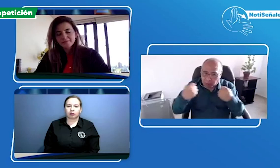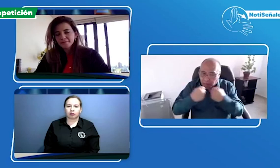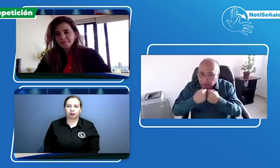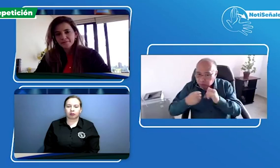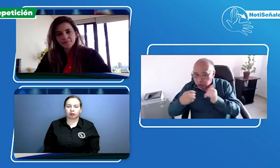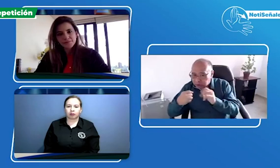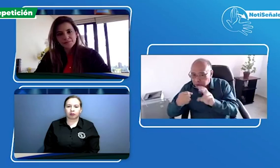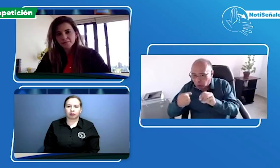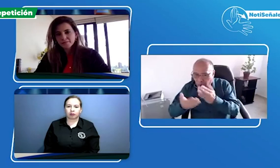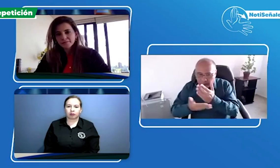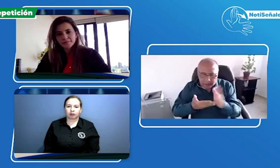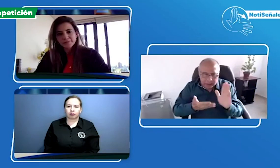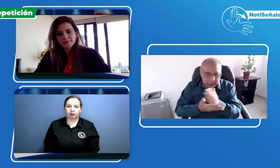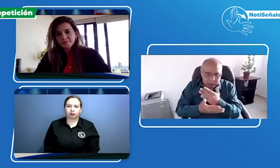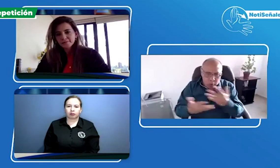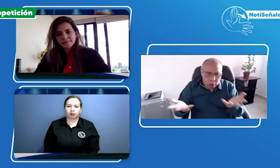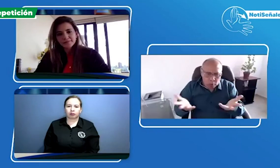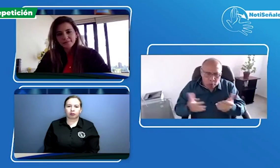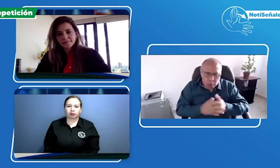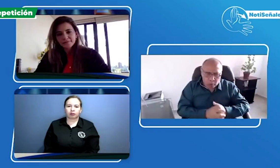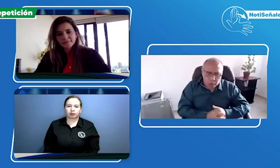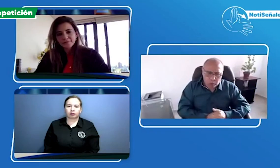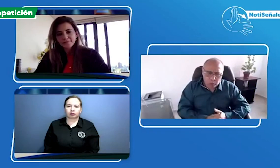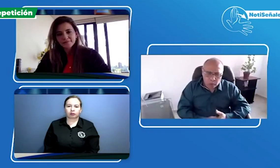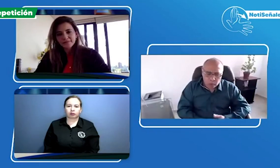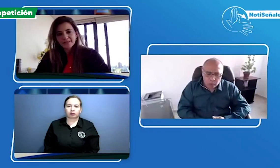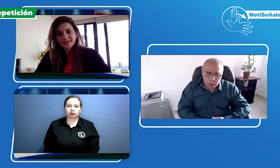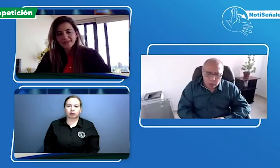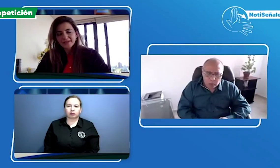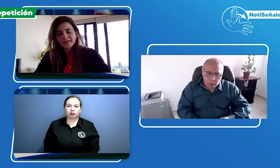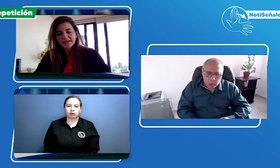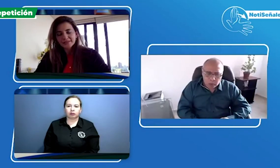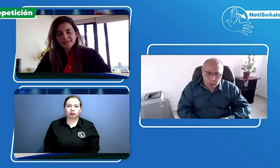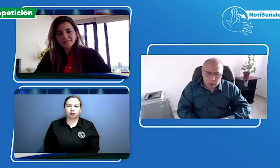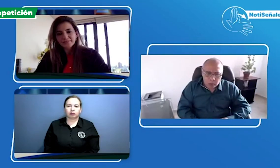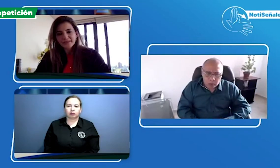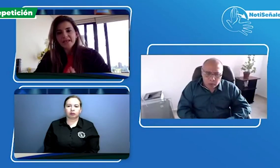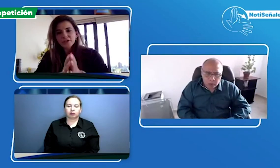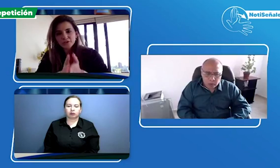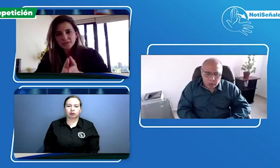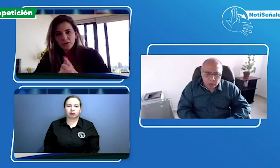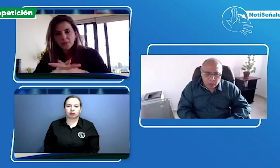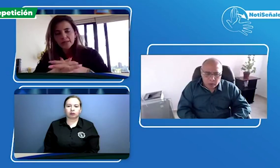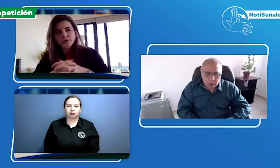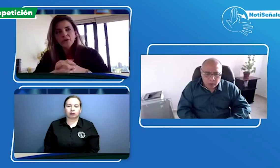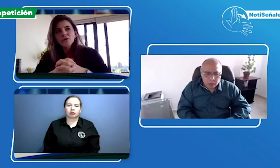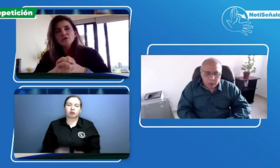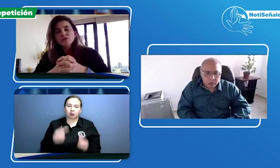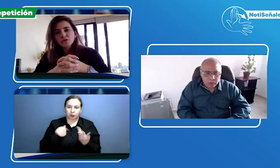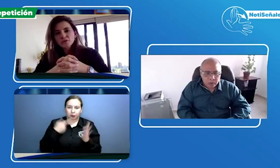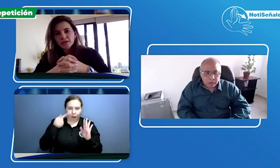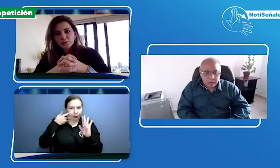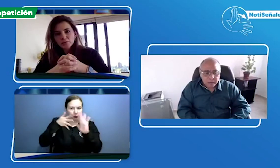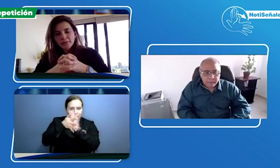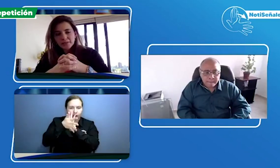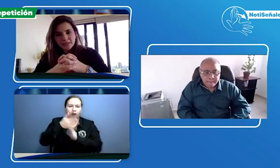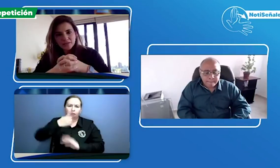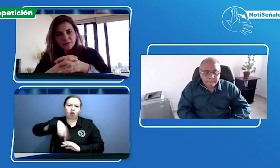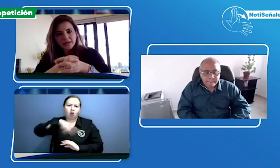servicio de interpretación ustedes tienen convenio con ellos o ellos van por su cuenta entonces te cuento nosotros tenemos prestación a